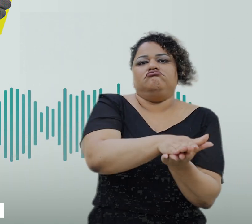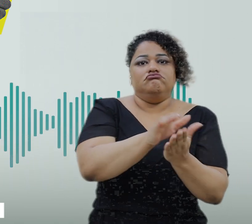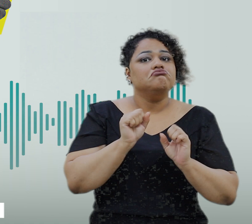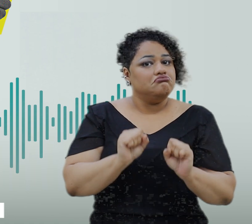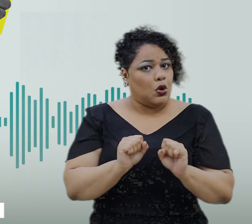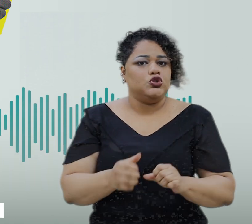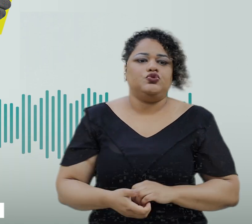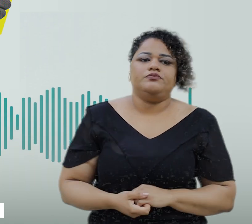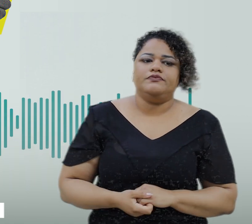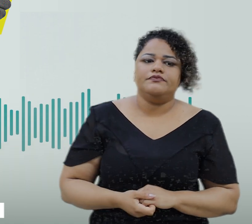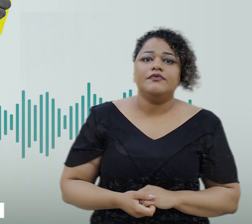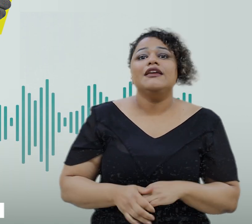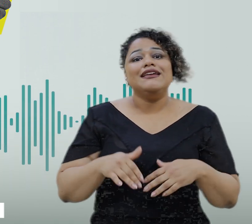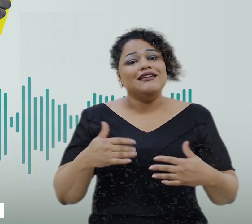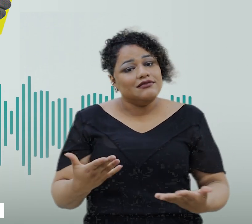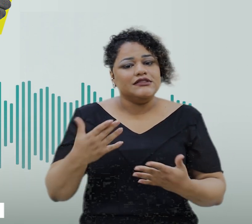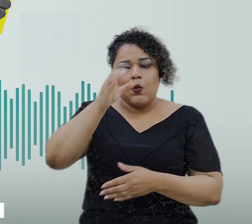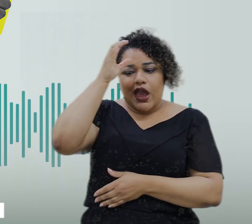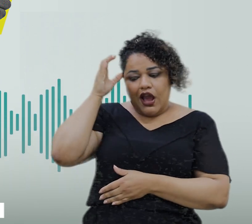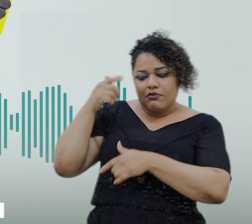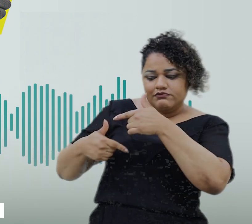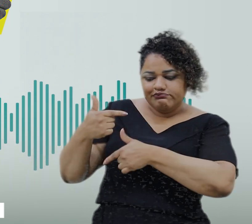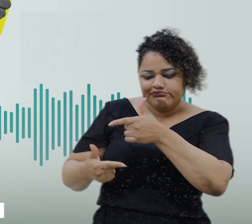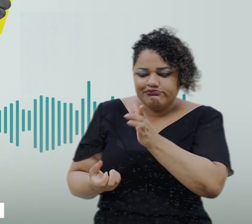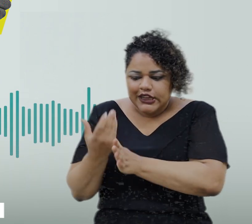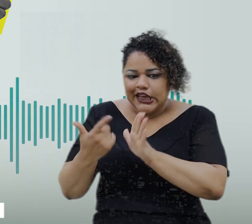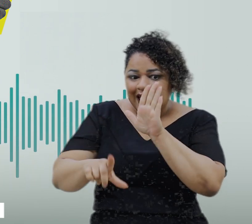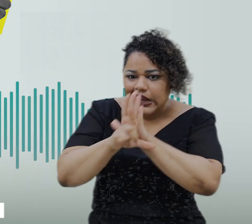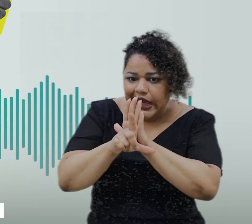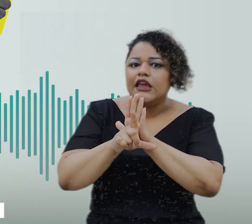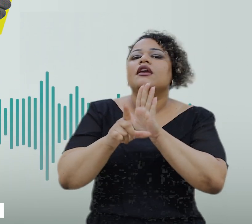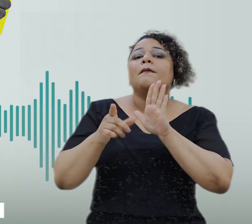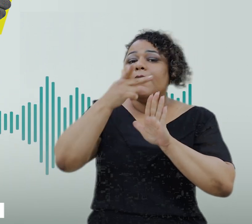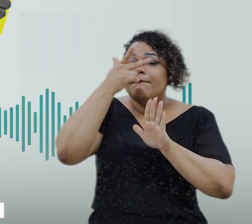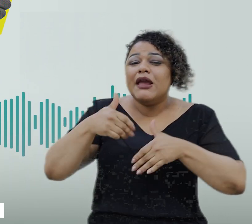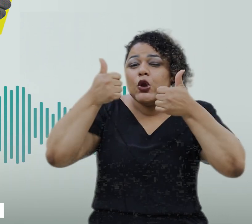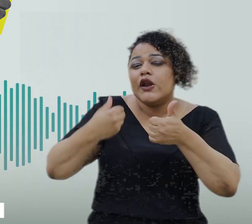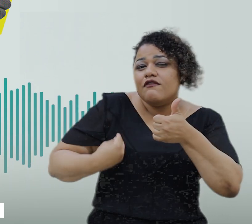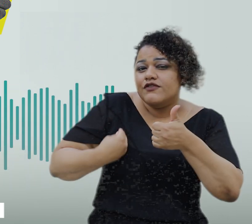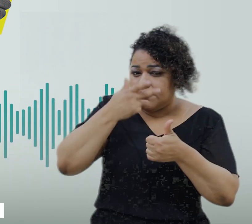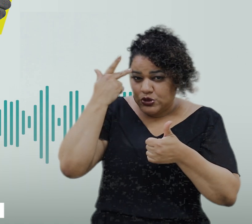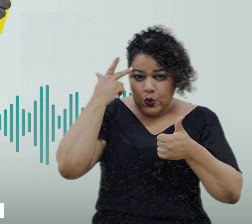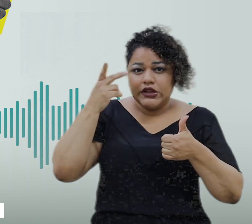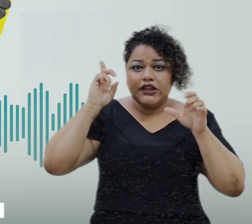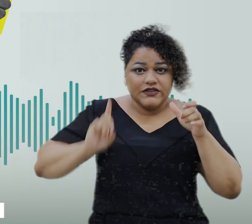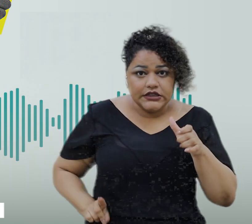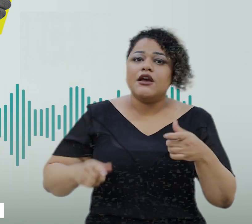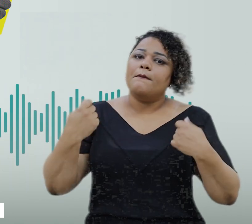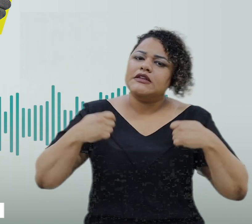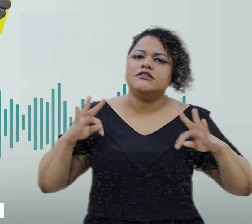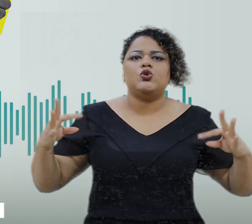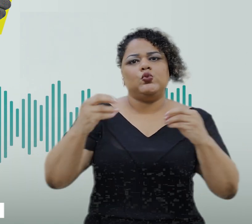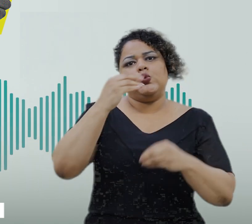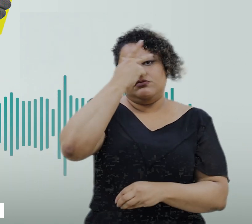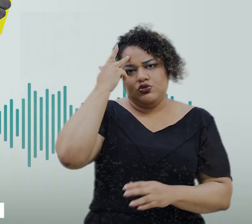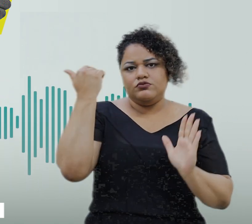pela Câmara de BH para melhorar a vida das pessoas com deficiência devem ser cumpridas por todos. Muito do que vem sendo feito pelos